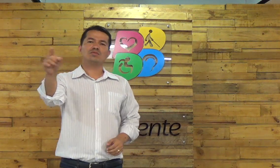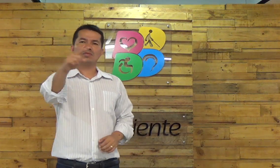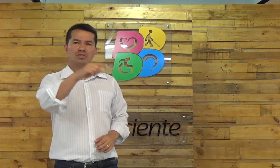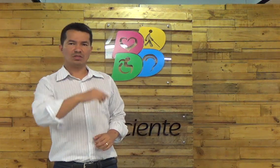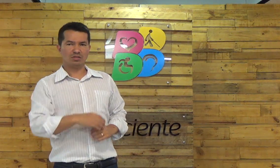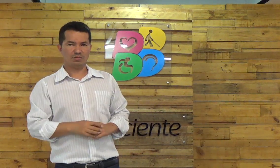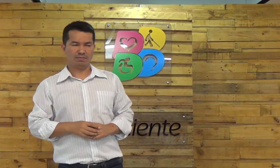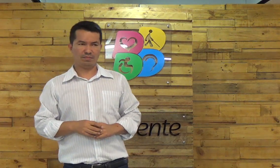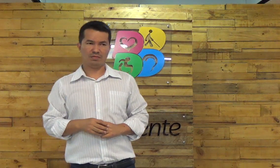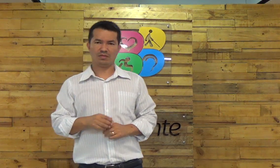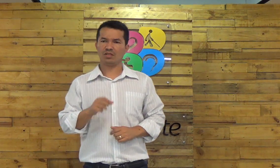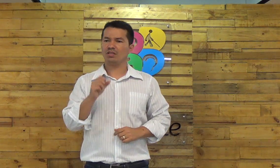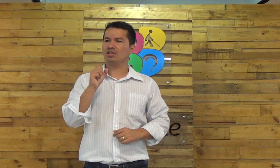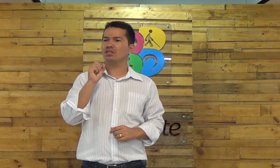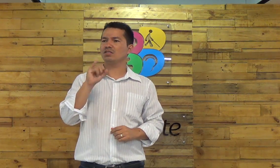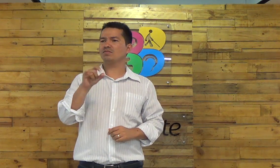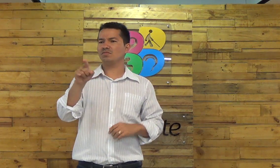quero fazer uma pergunta para vocês